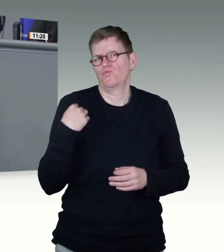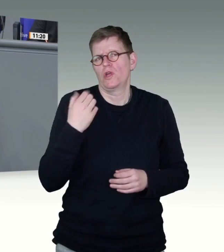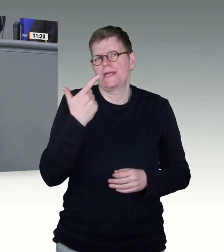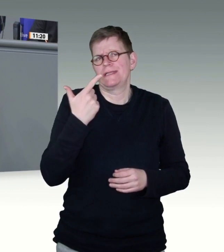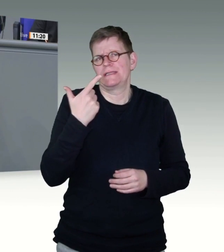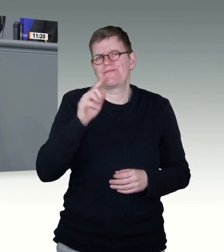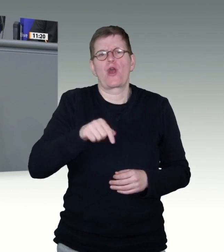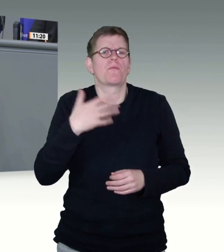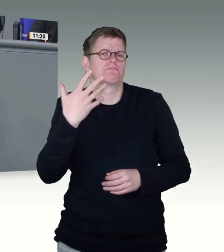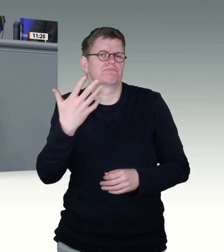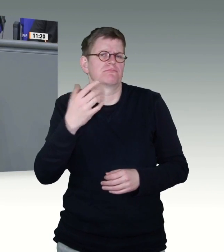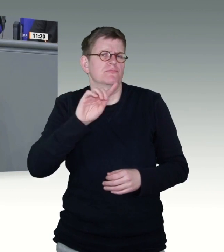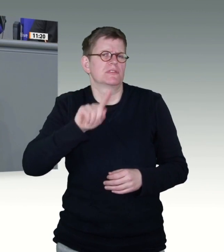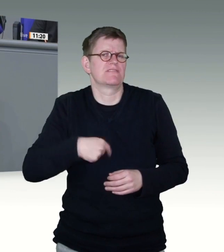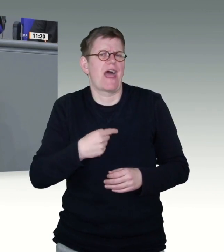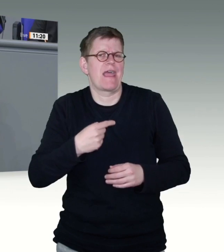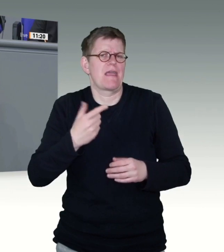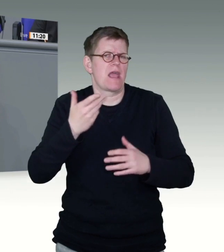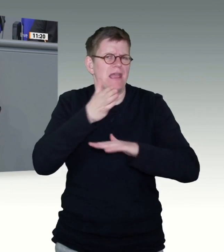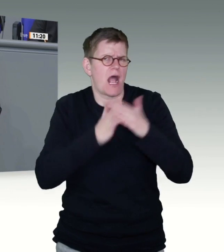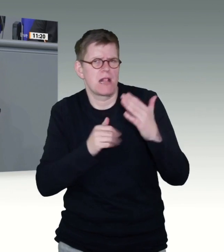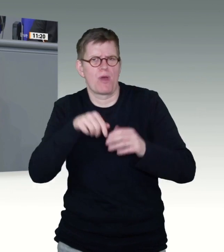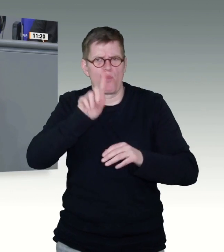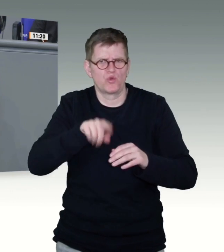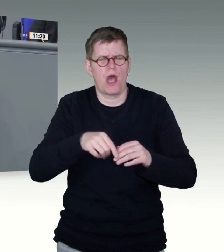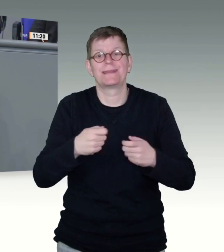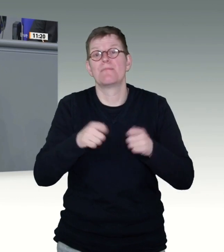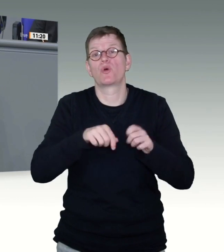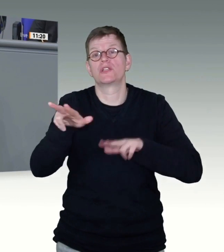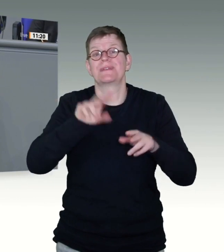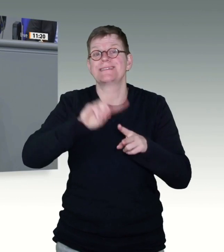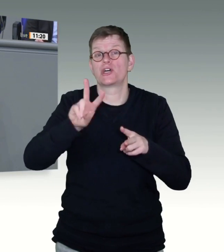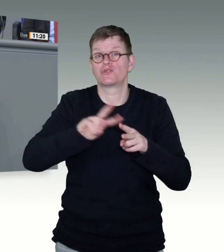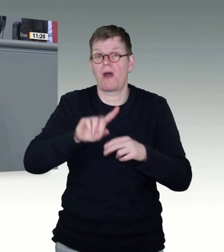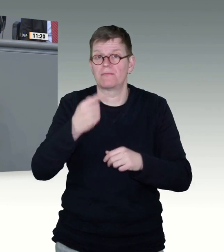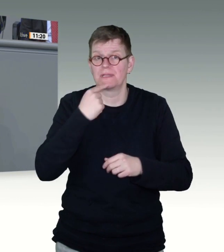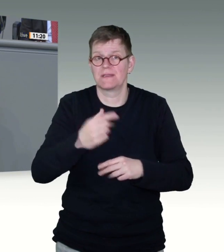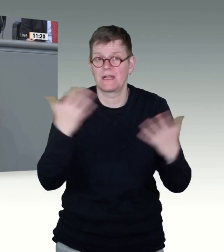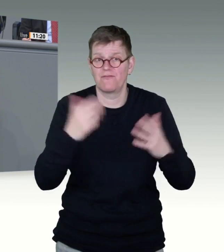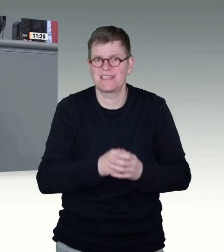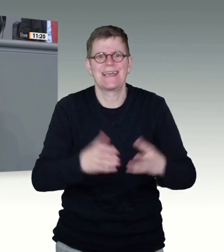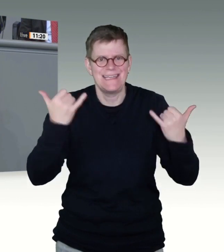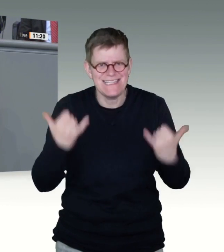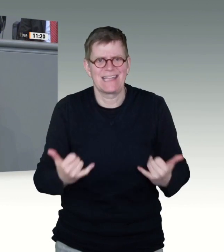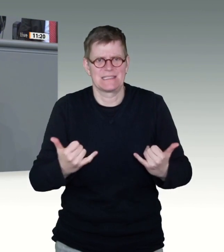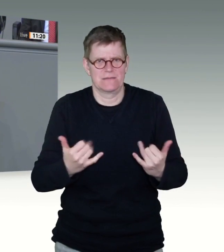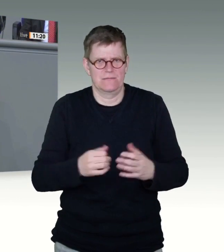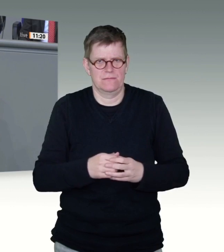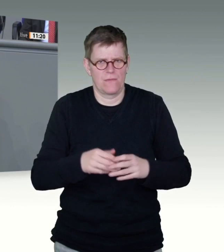Frau Dittmann, ja, Sie haben recht. Impfgeschwindigkeit ist jetzt essentiell. Doch Impfstoffe auf Halde und langsame politische